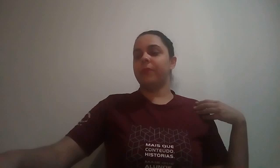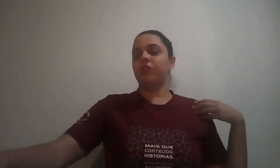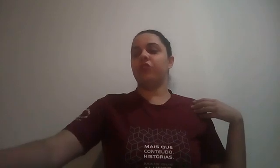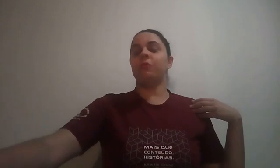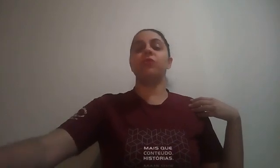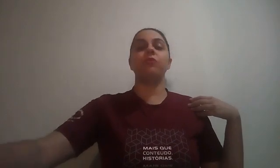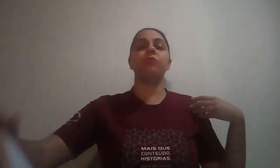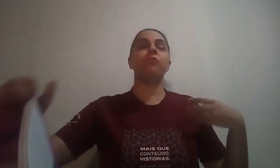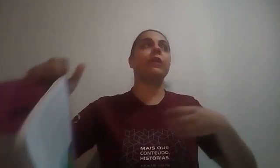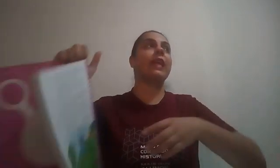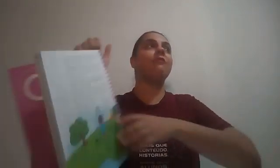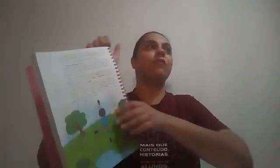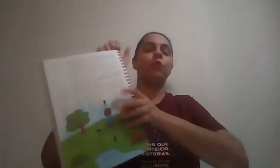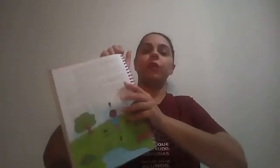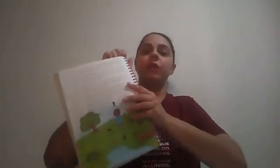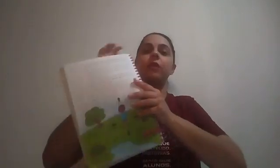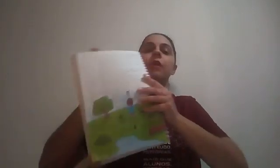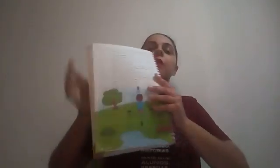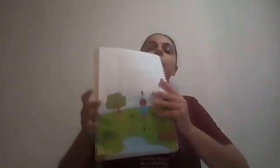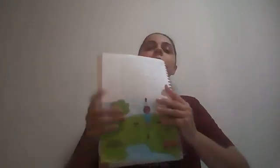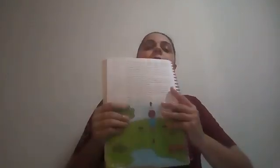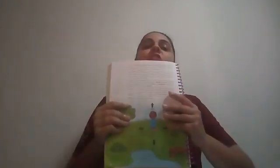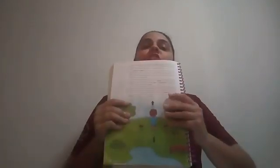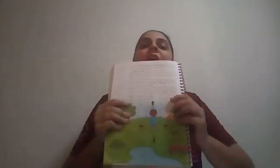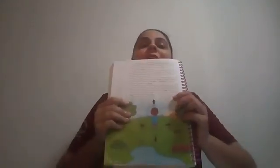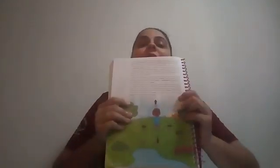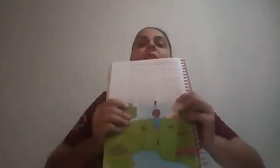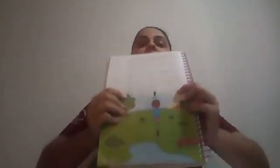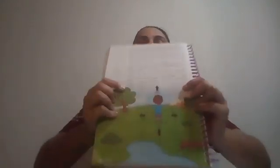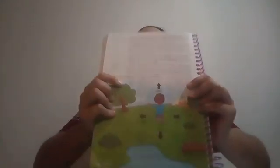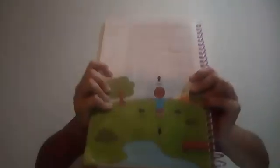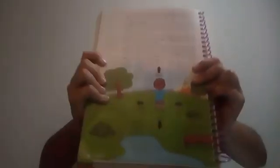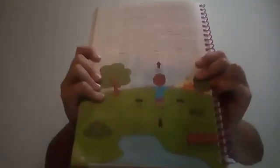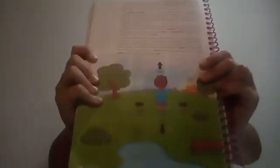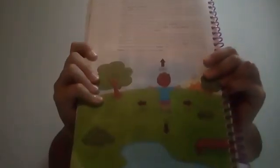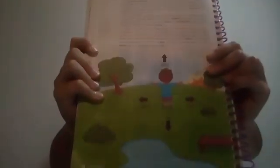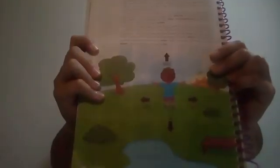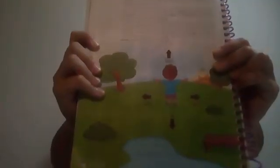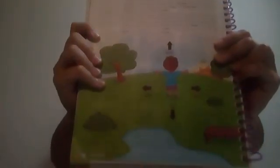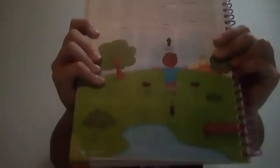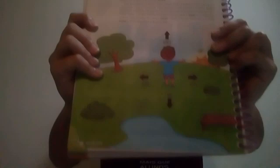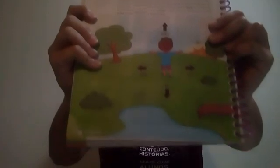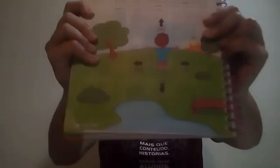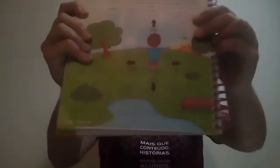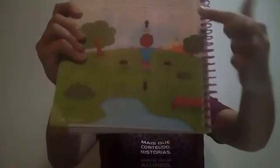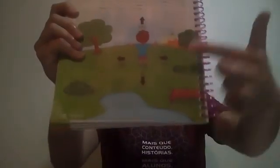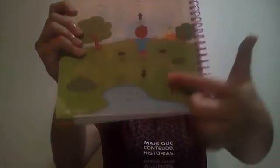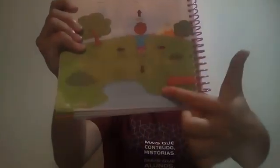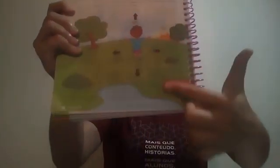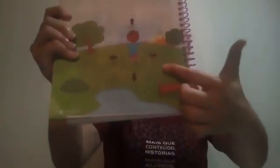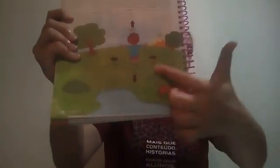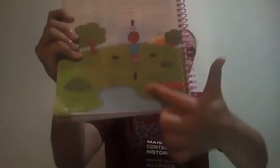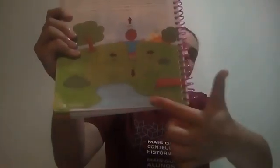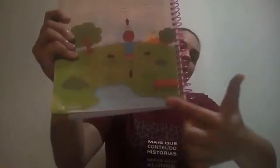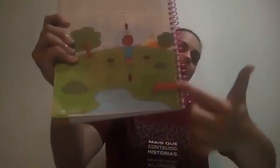Nós temos uma gravura que está nitidamente mostrando isso. Essa criança aqui,